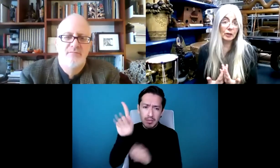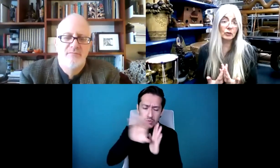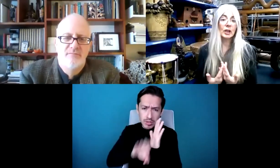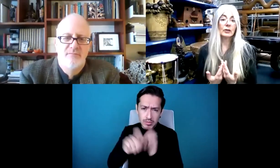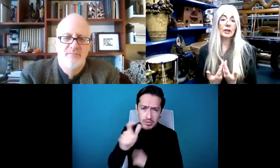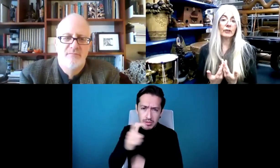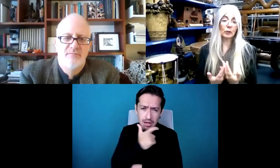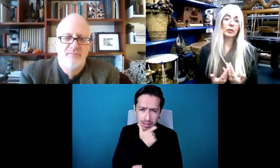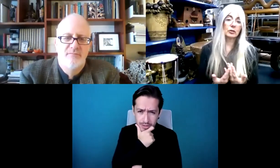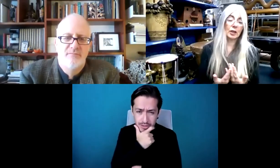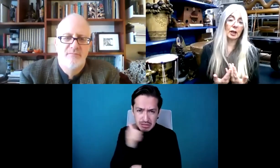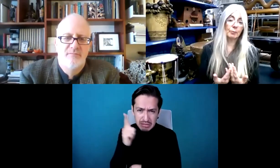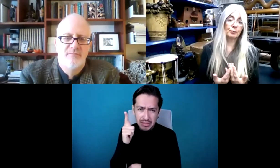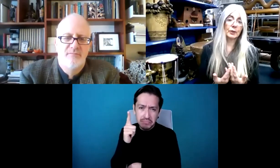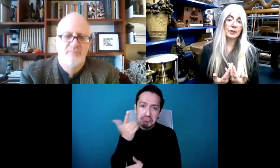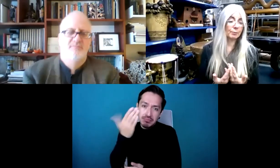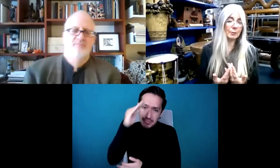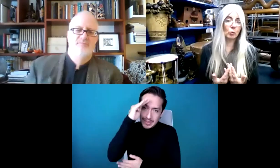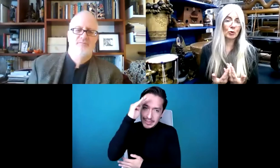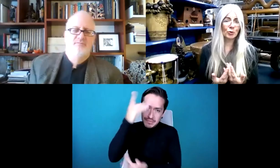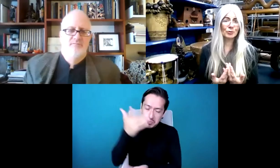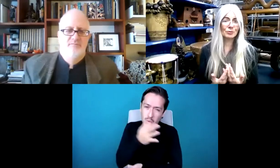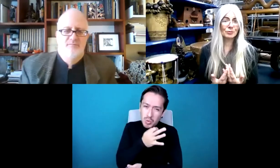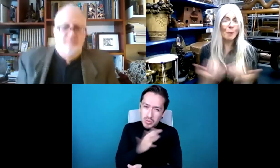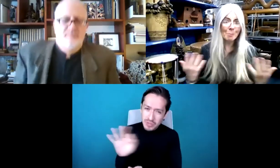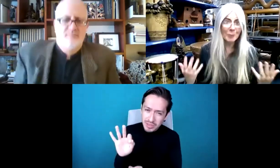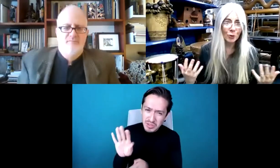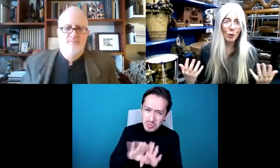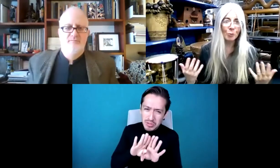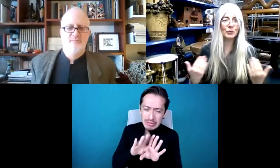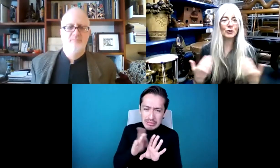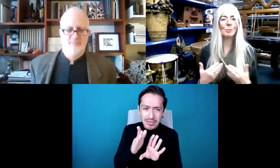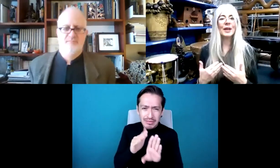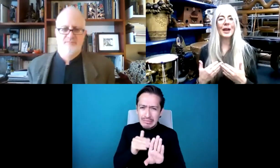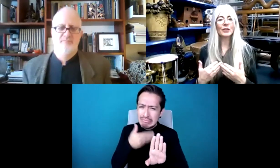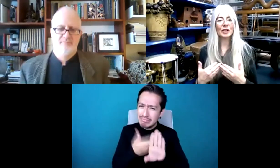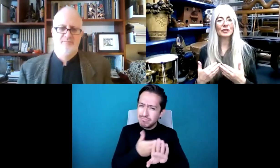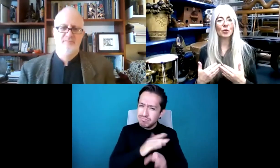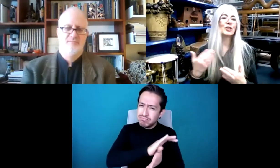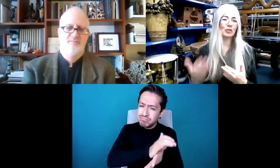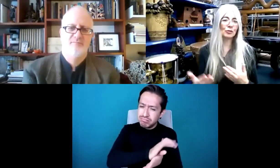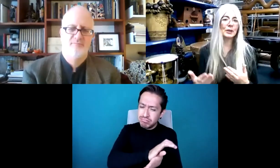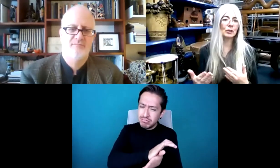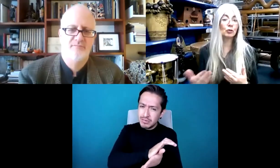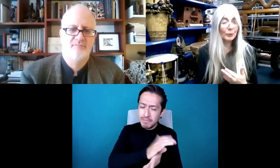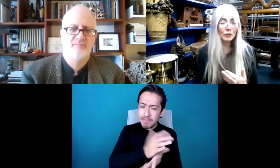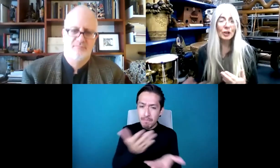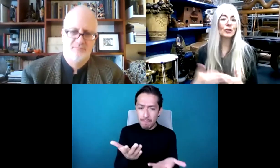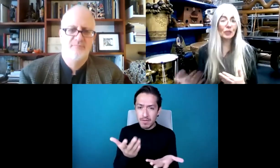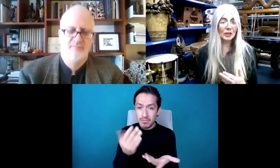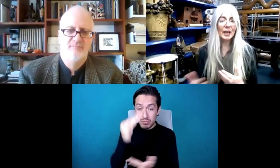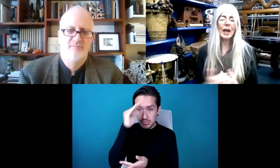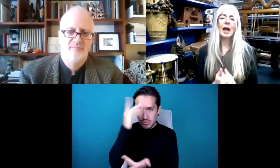se consideraba peyorativo porque se consideraba que los sordos no eran